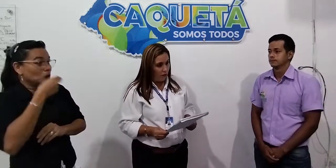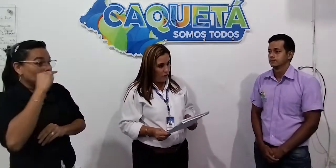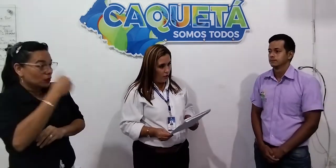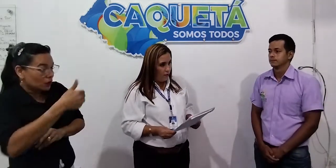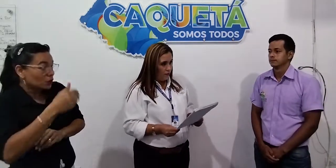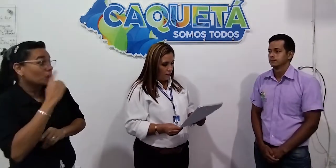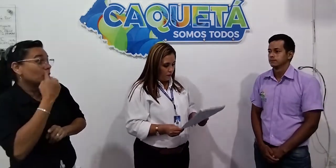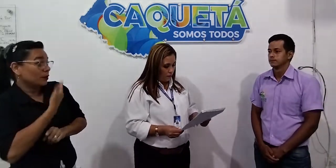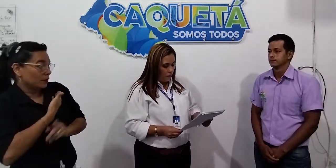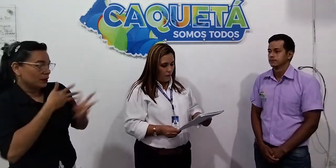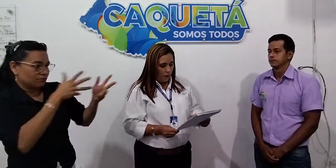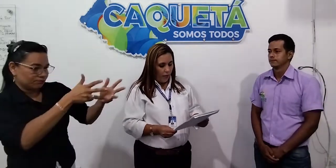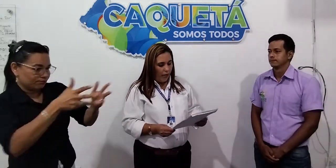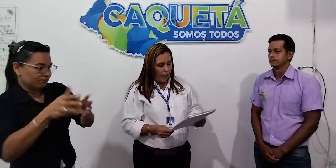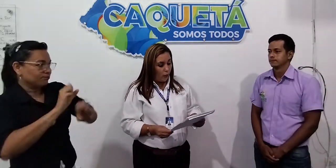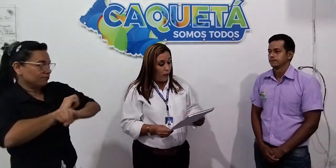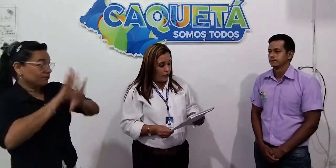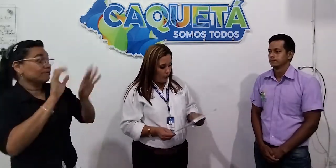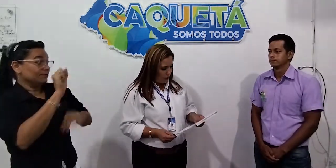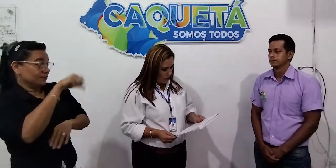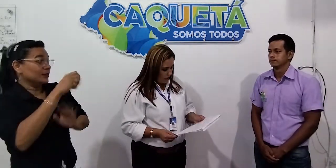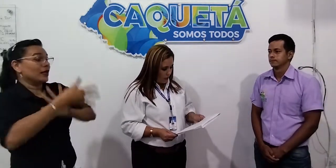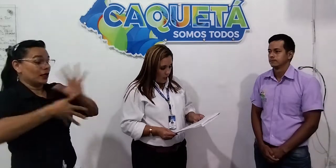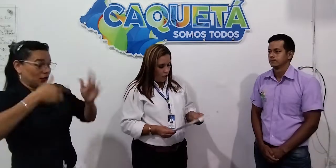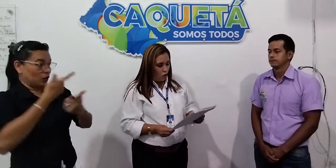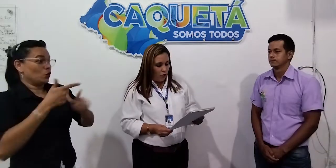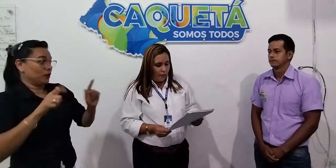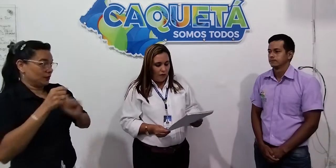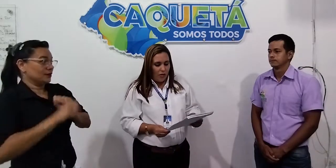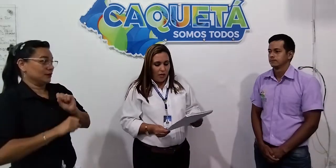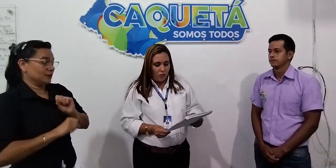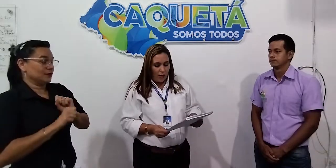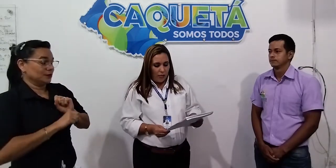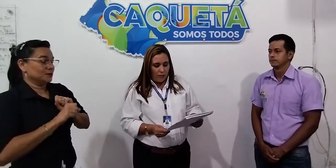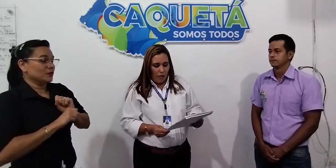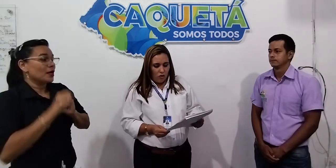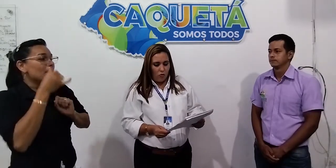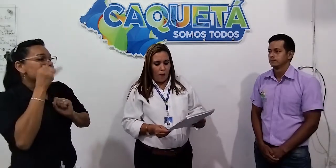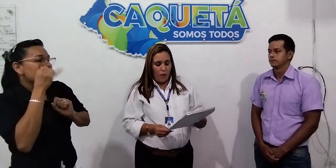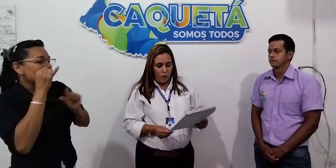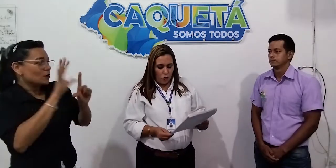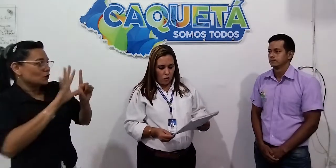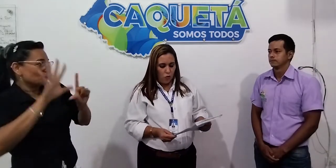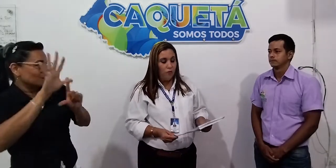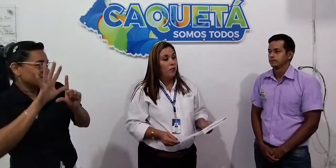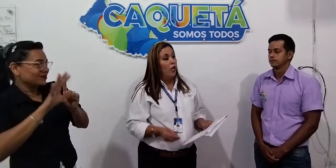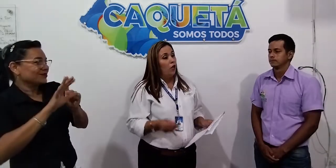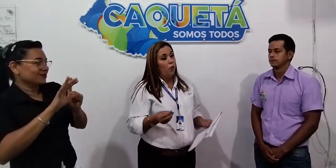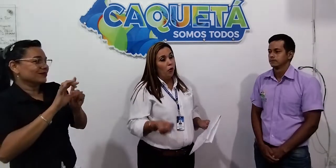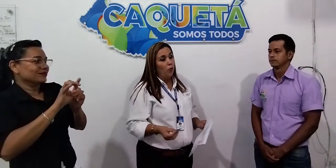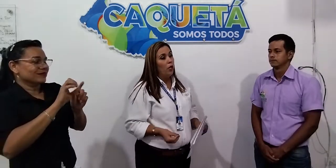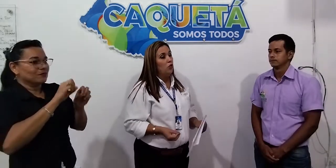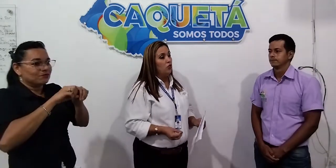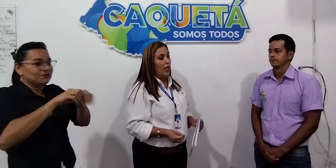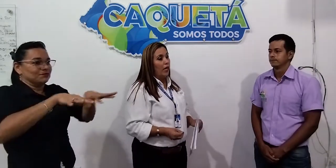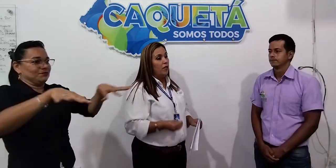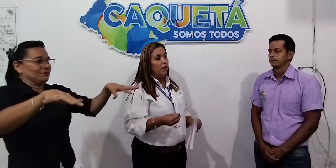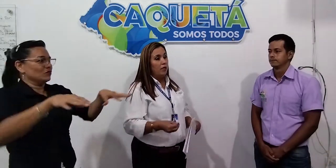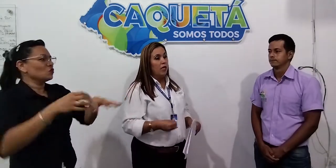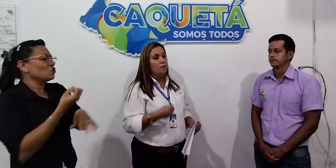familia. En lengua de señas, total de videos realizados, 21 que los podemos encontrar a través de la